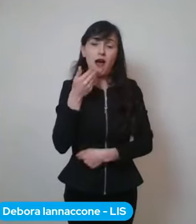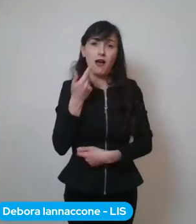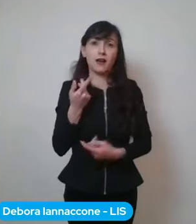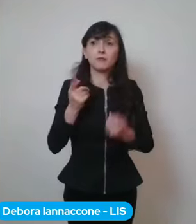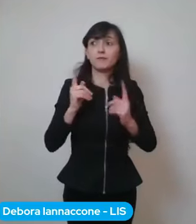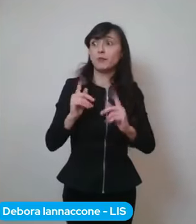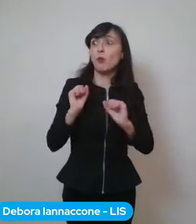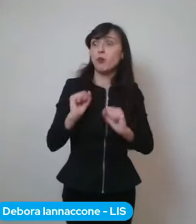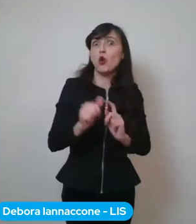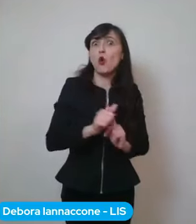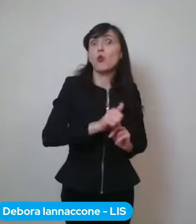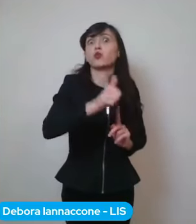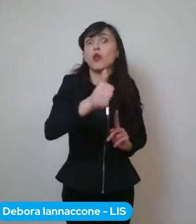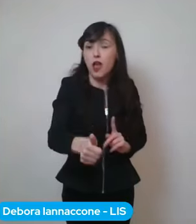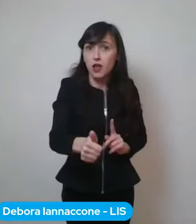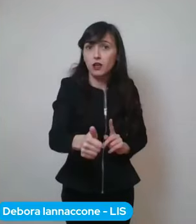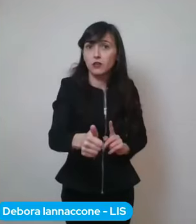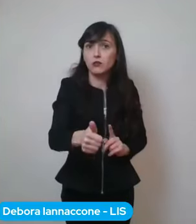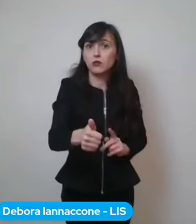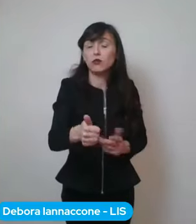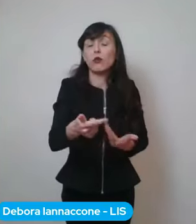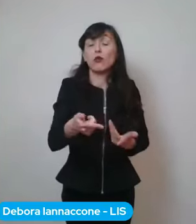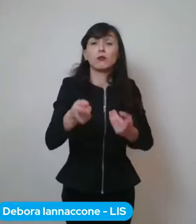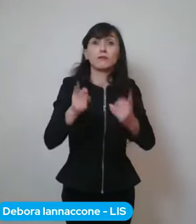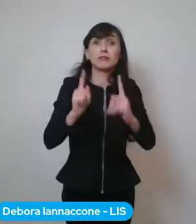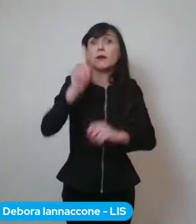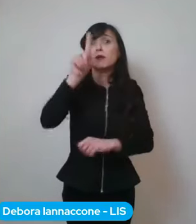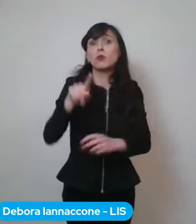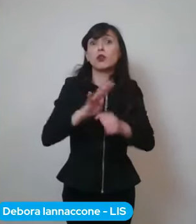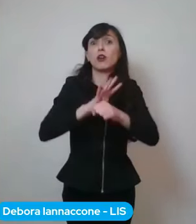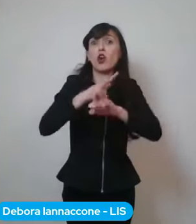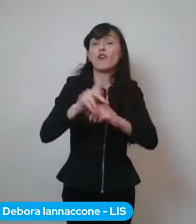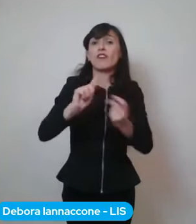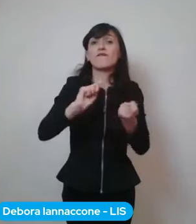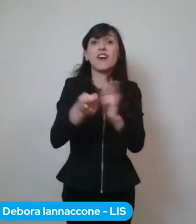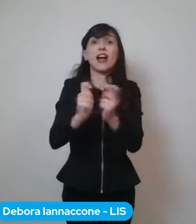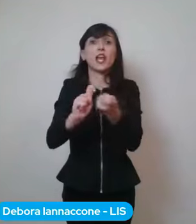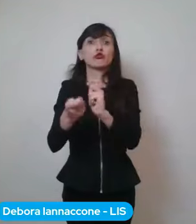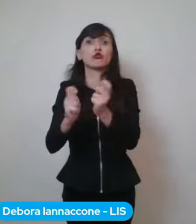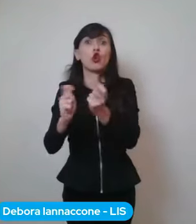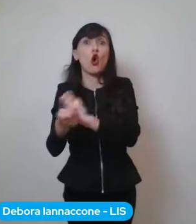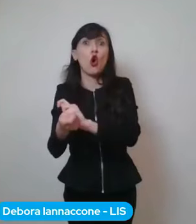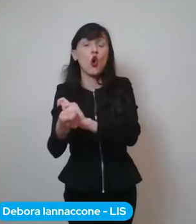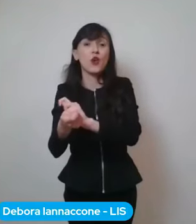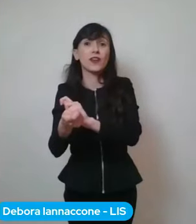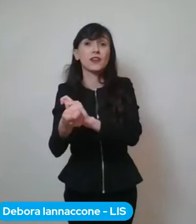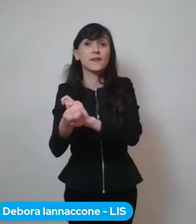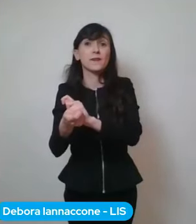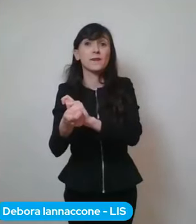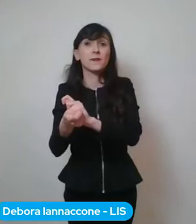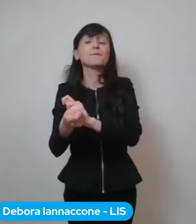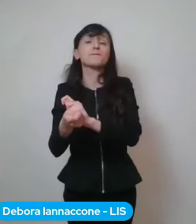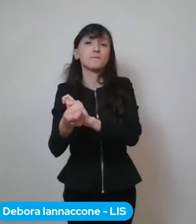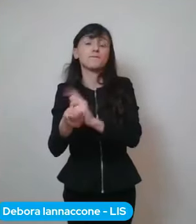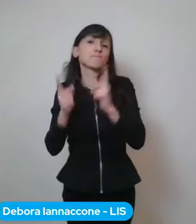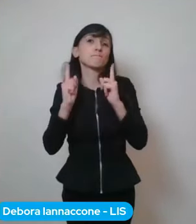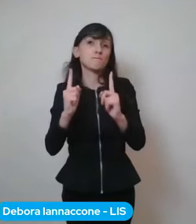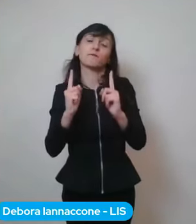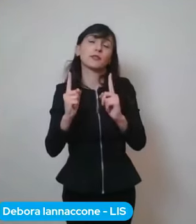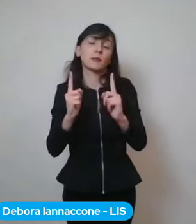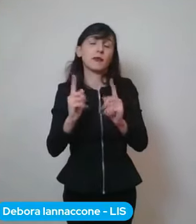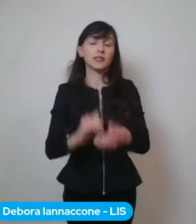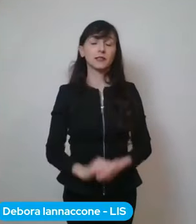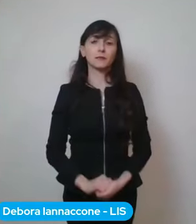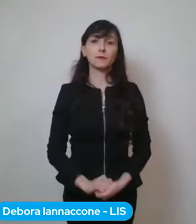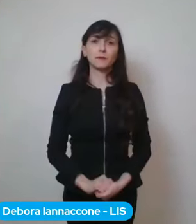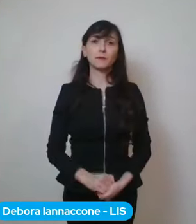ragionare poi in termini di variazioni del del virus del virus stesso e